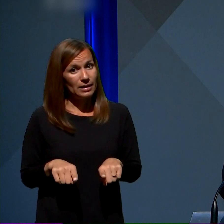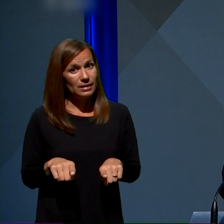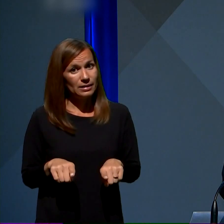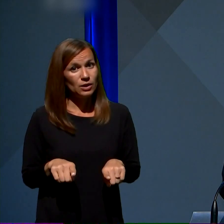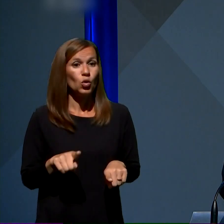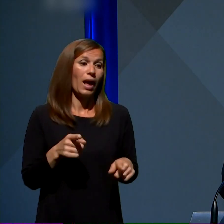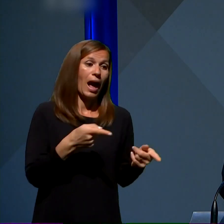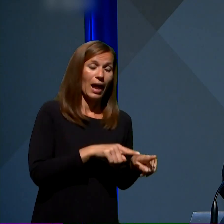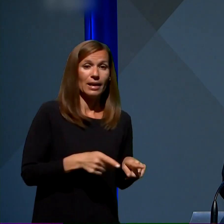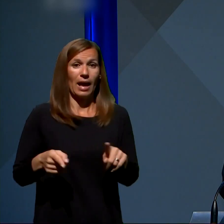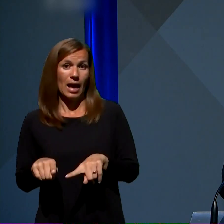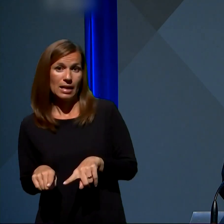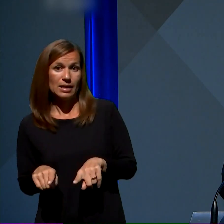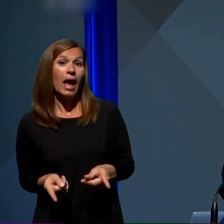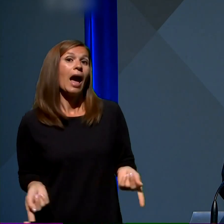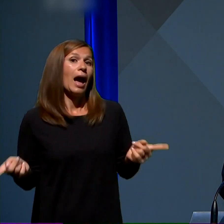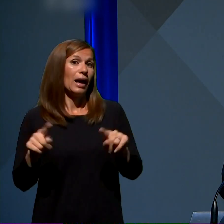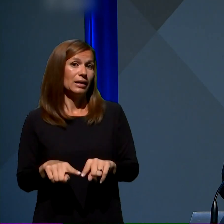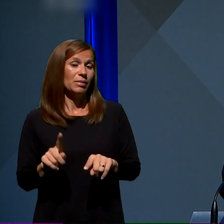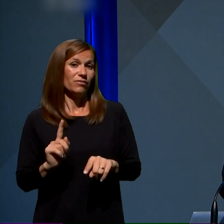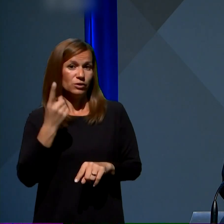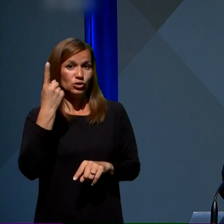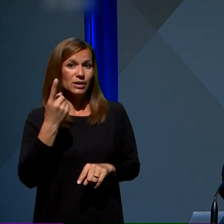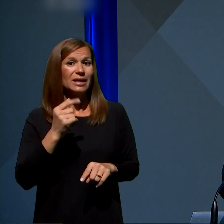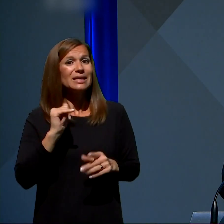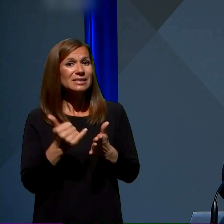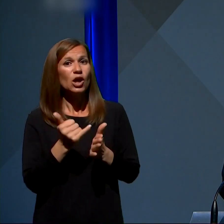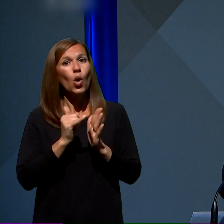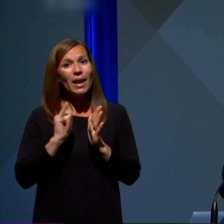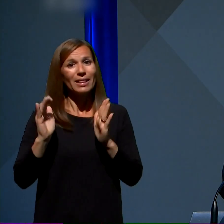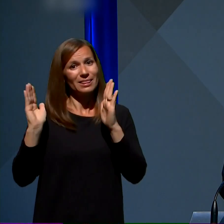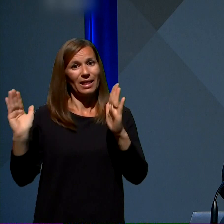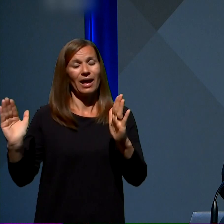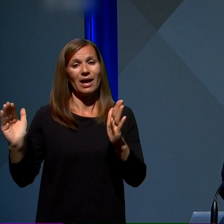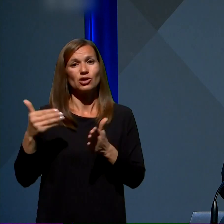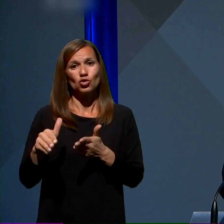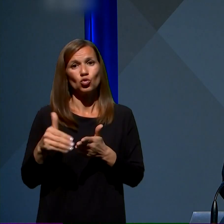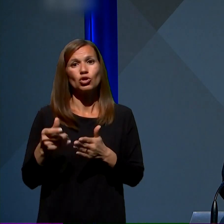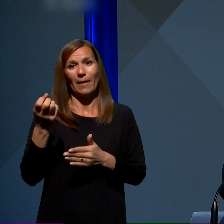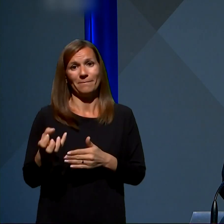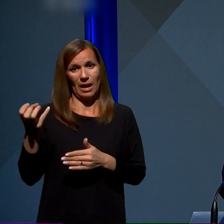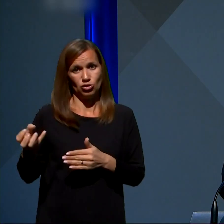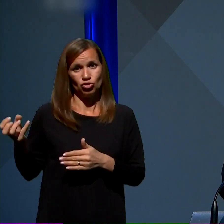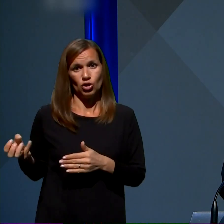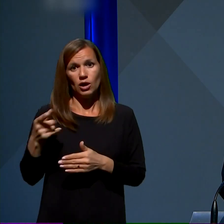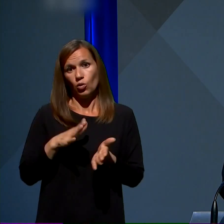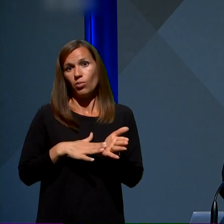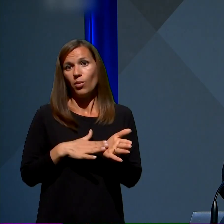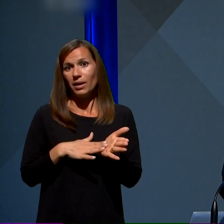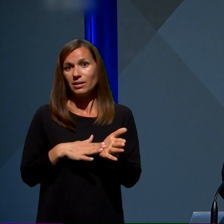ali ali pogoj, v višini celoletnega stroška plač. Pojednostavno je napovedano